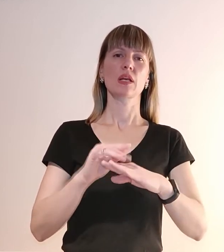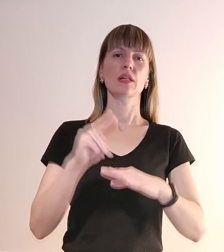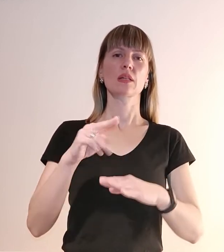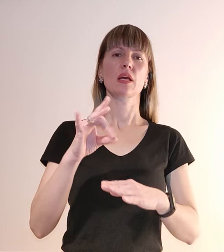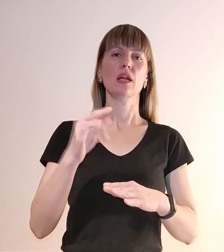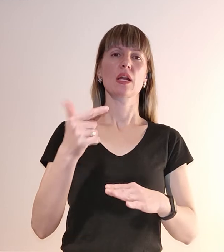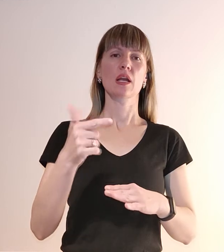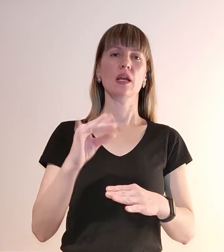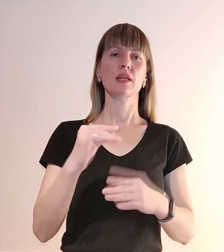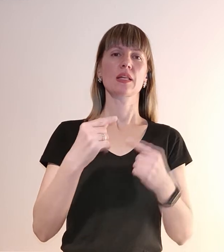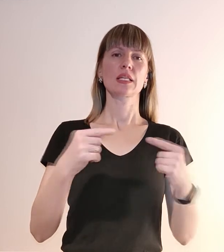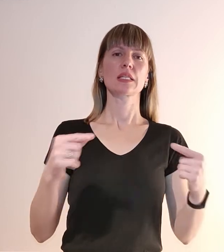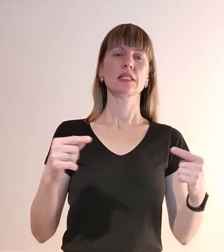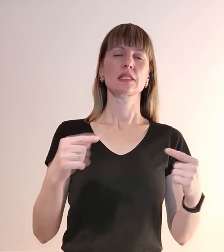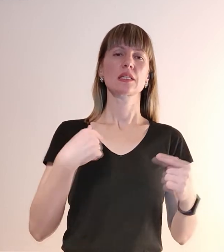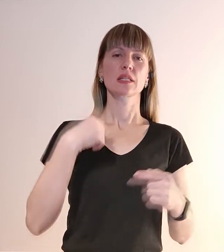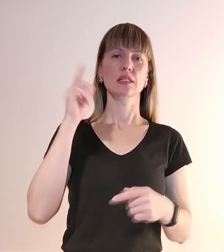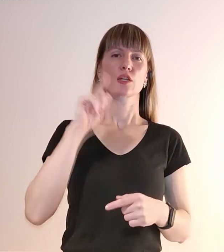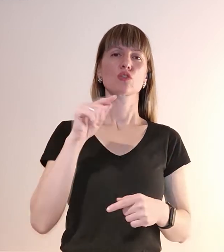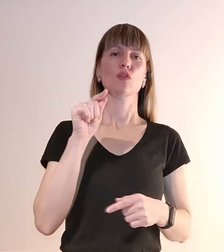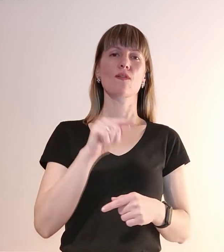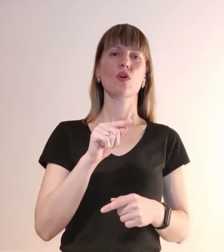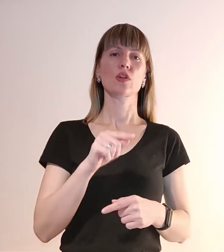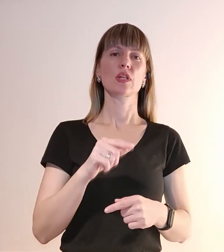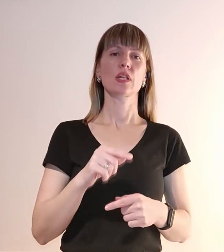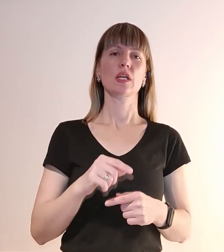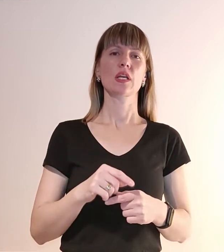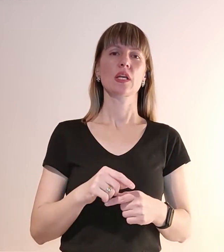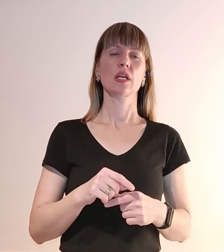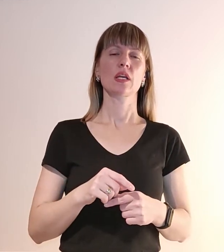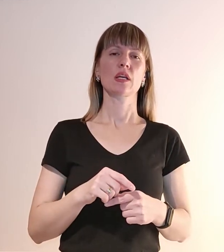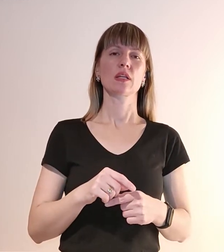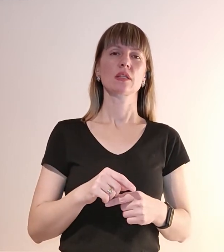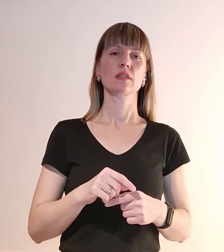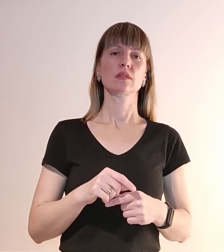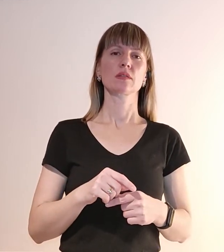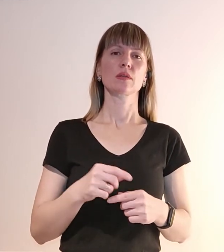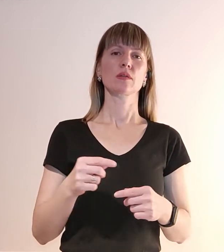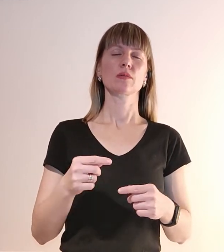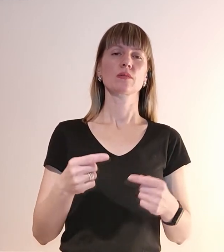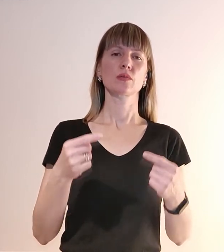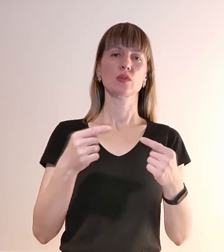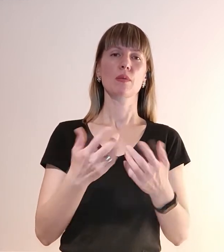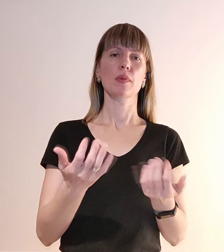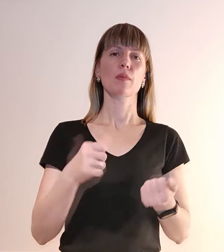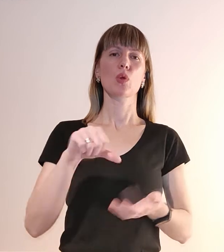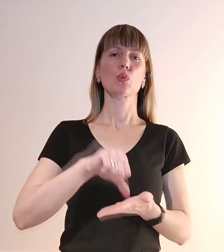знаю, що вони безпосередньо приймають участь у